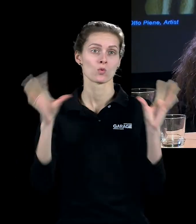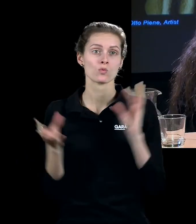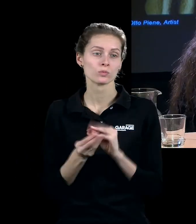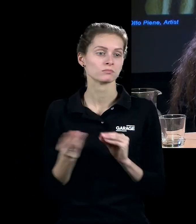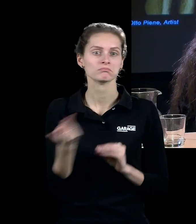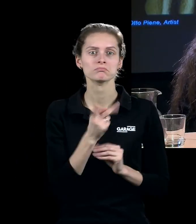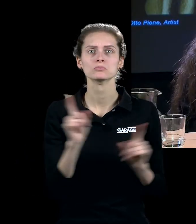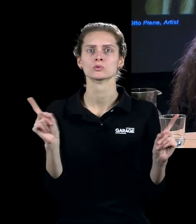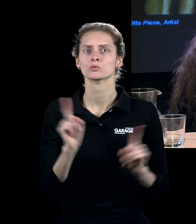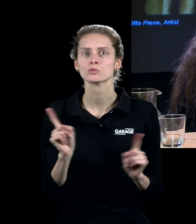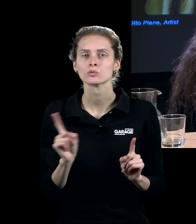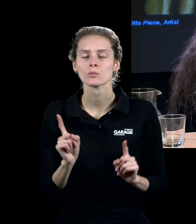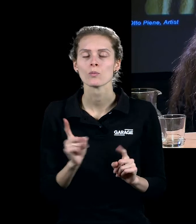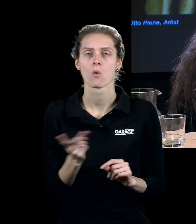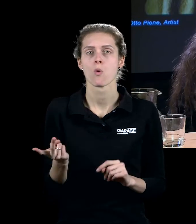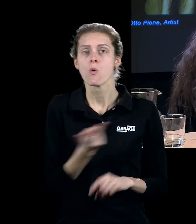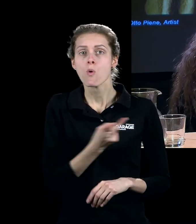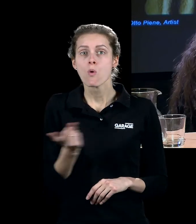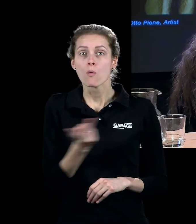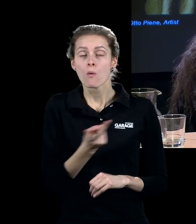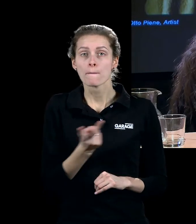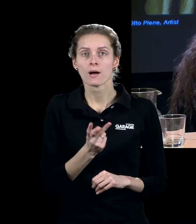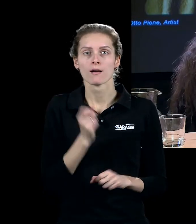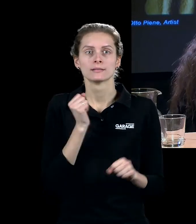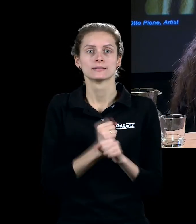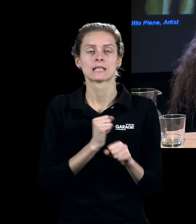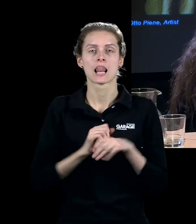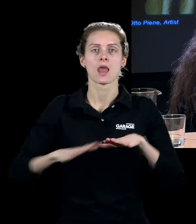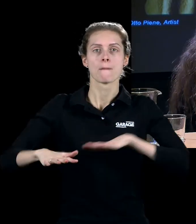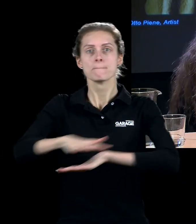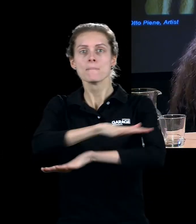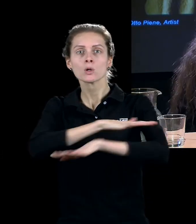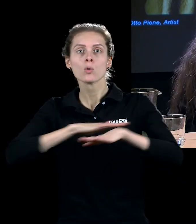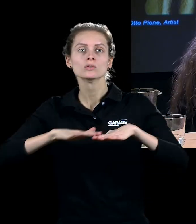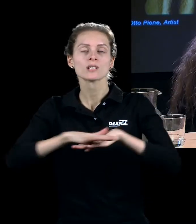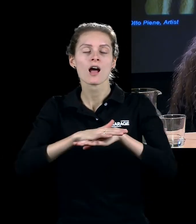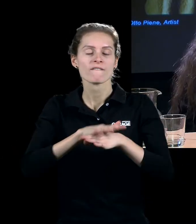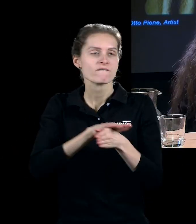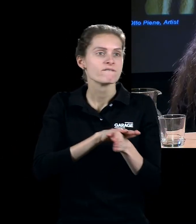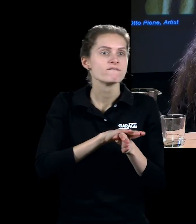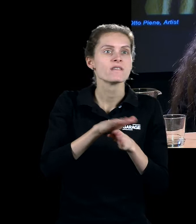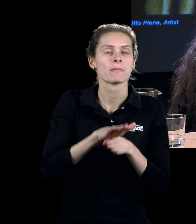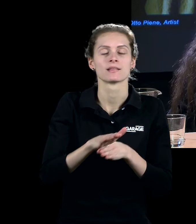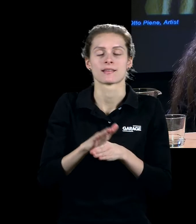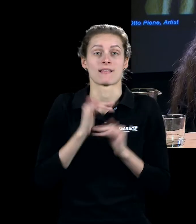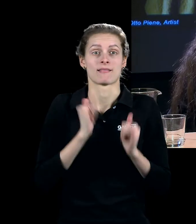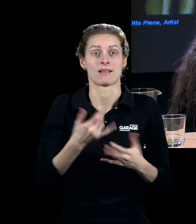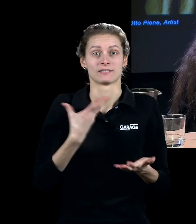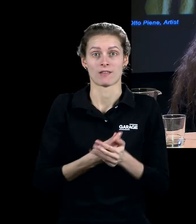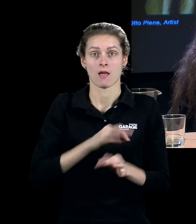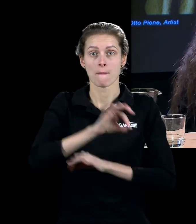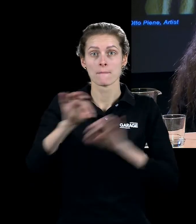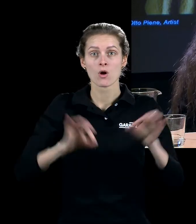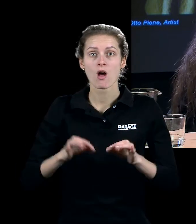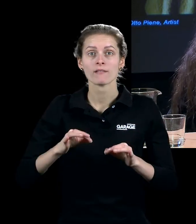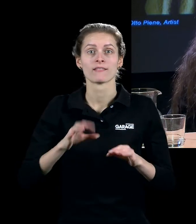художников, наверное, то, что оба они сделали пространством осуществления своих проектов небо. Оба они работают